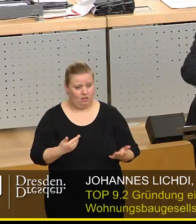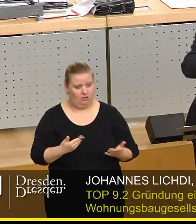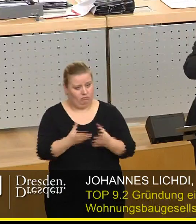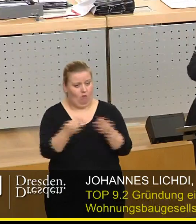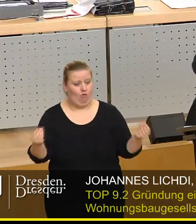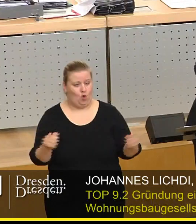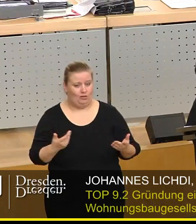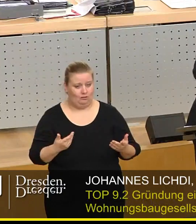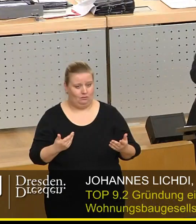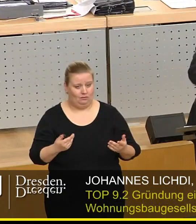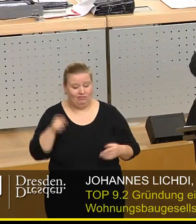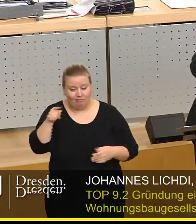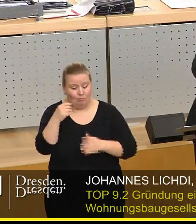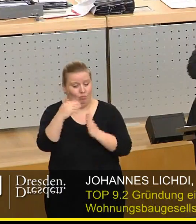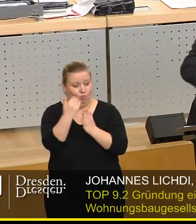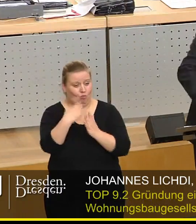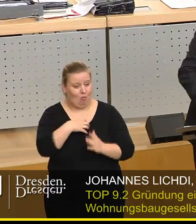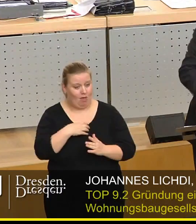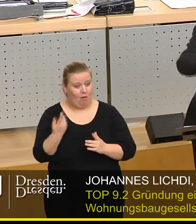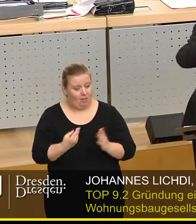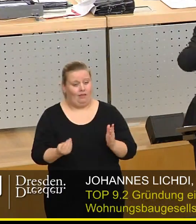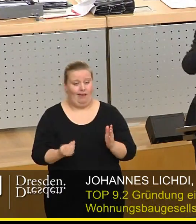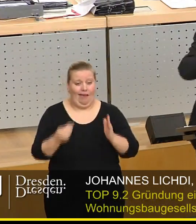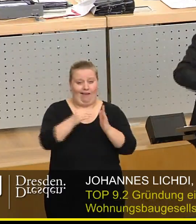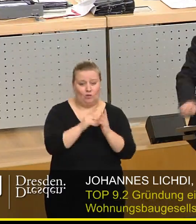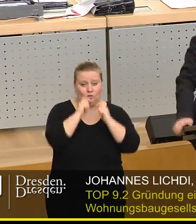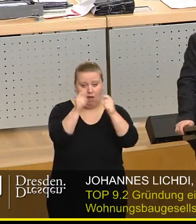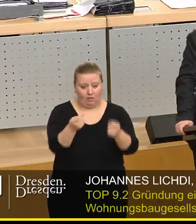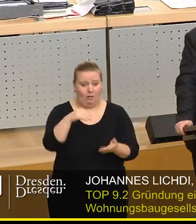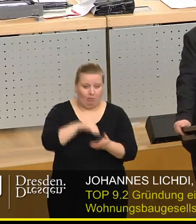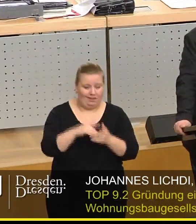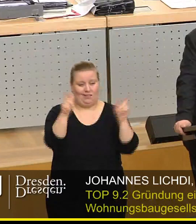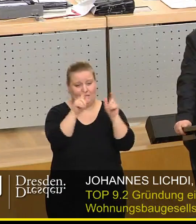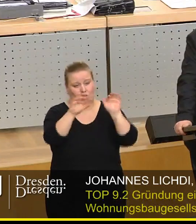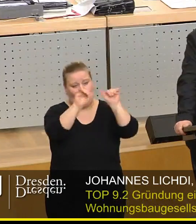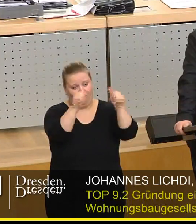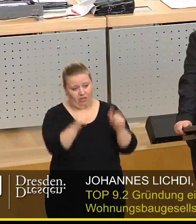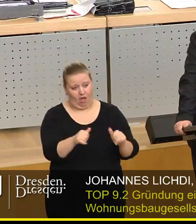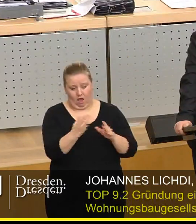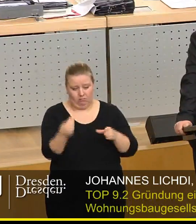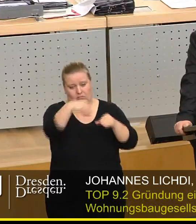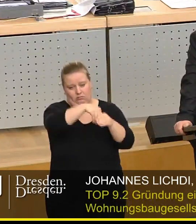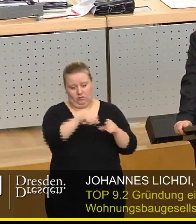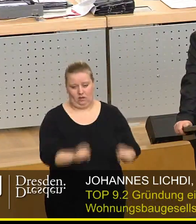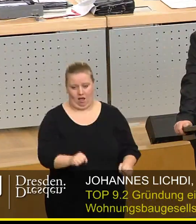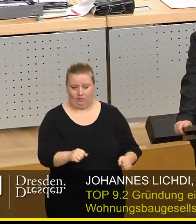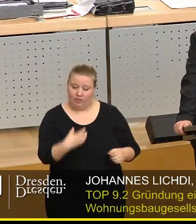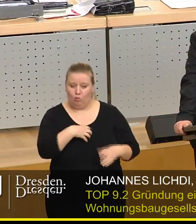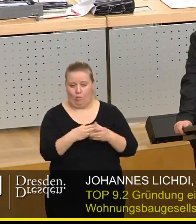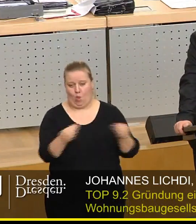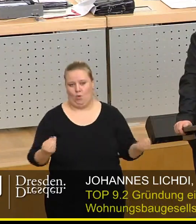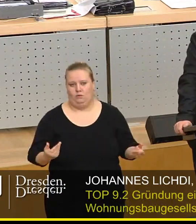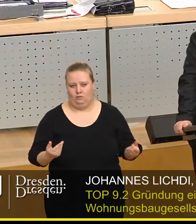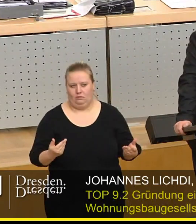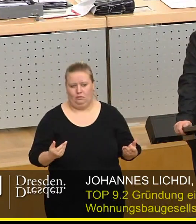beheben, weil wir genau diese Probleme mit unserem Ergänzungsantrag mit Änderungen im Gesellschaftsvertrag, weil wir genau diese Probleme lösen.